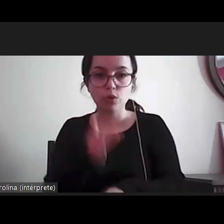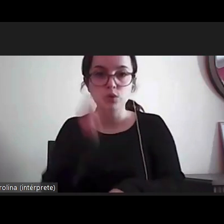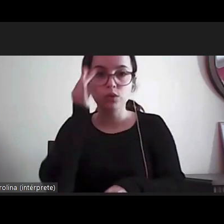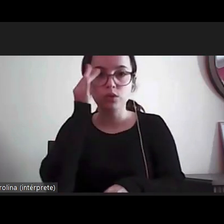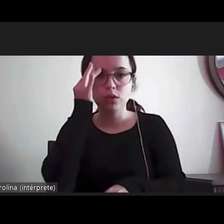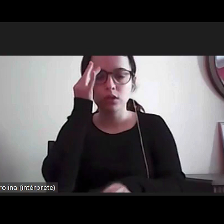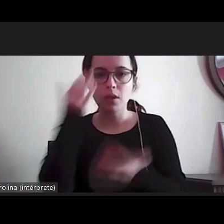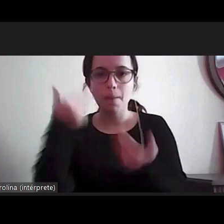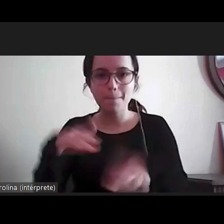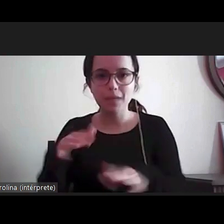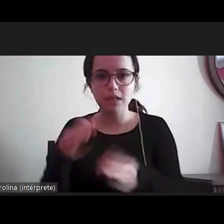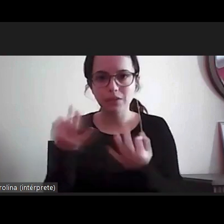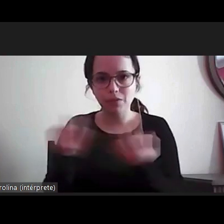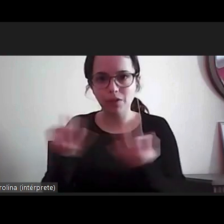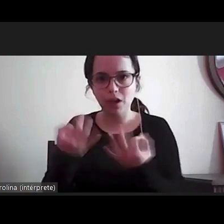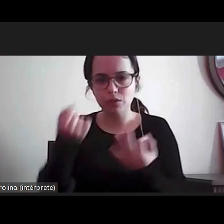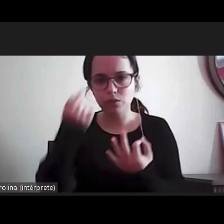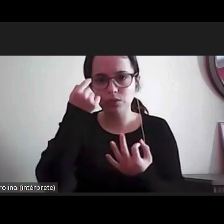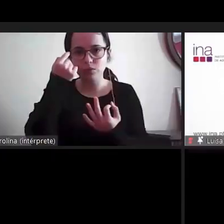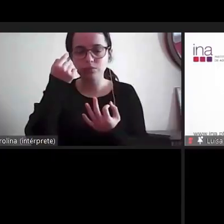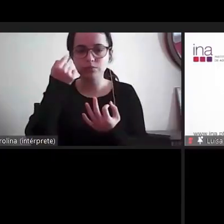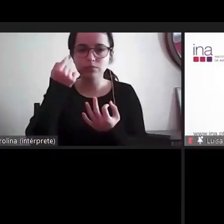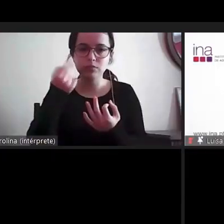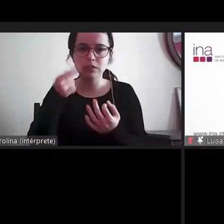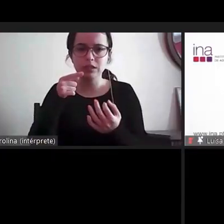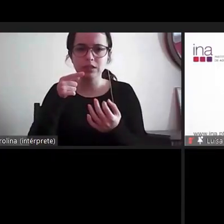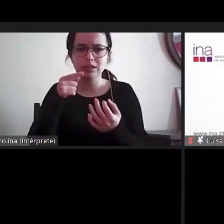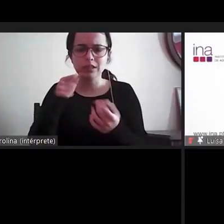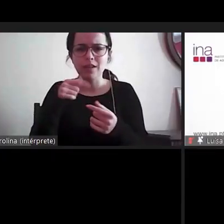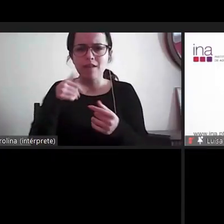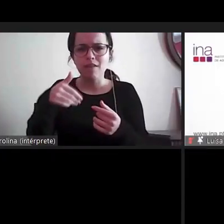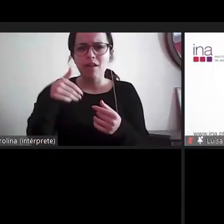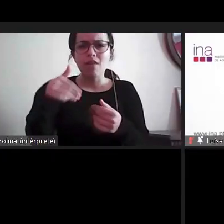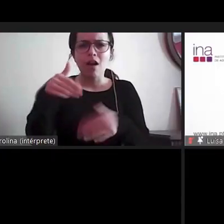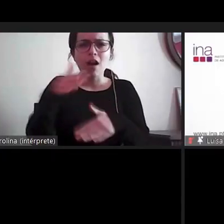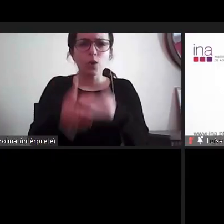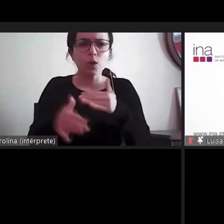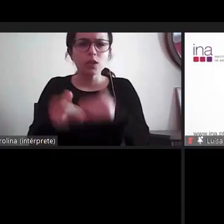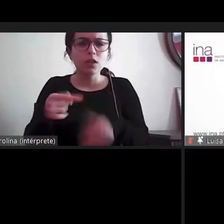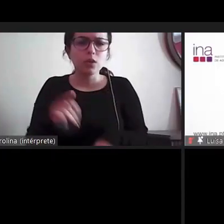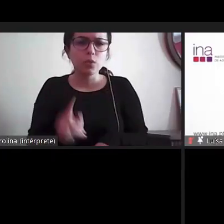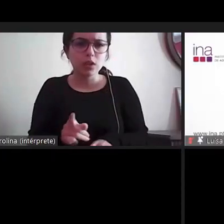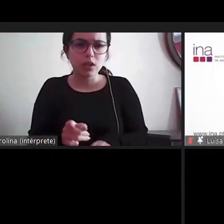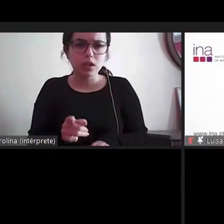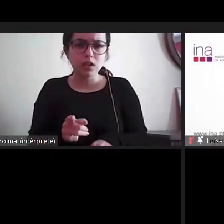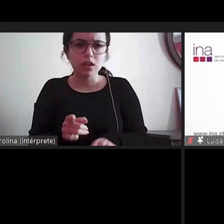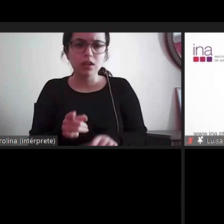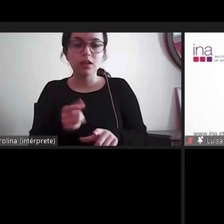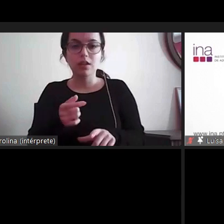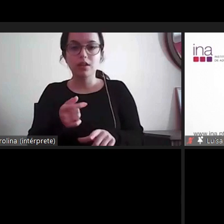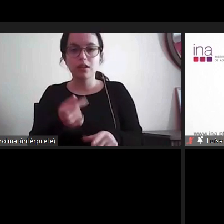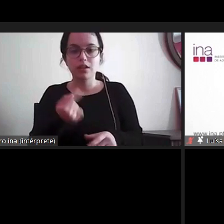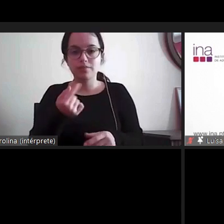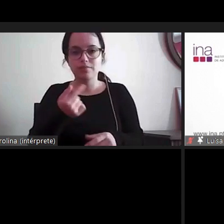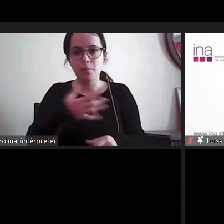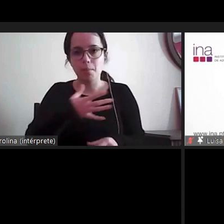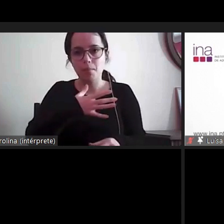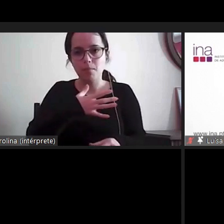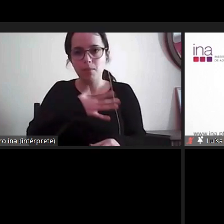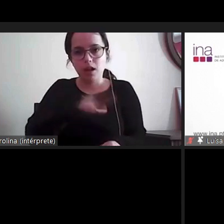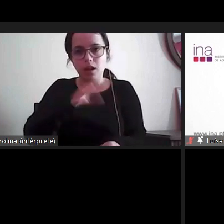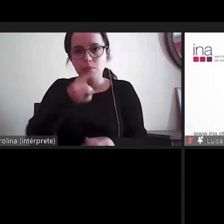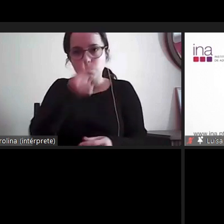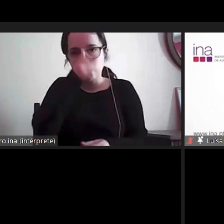compreensível há um compreensível desconhecimento de pensar bom o que é que isto vai dar não é porque nós queremos uma figura que tenha acesso à administração